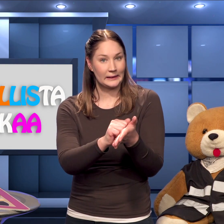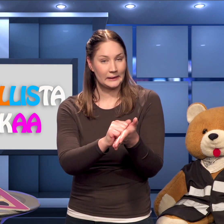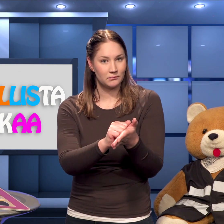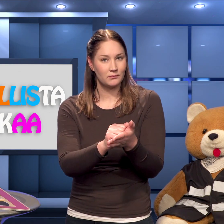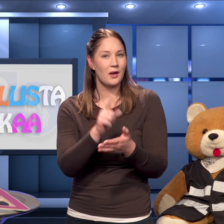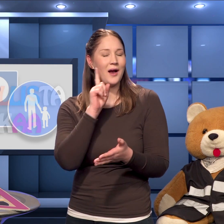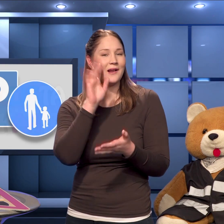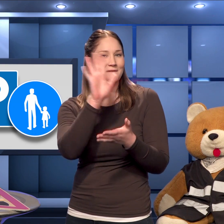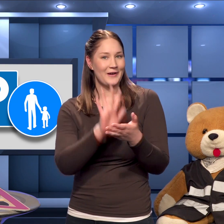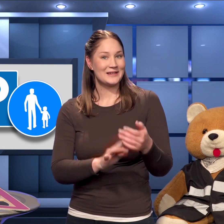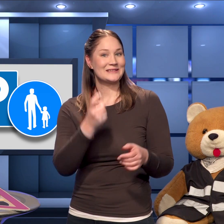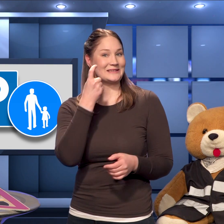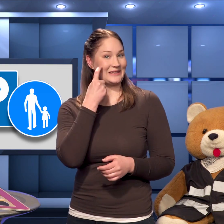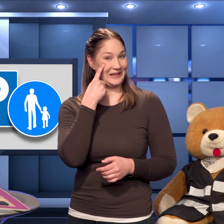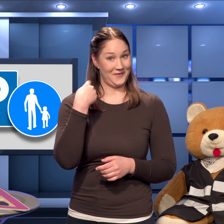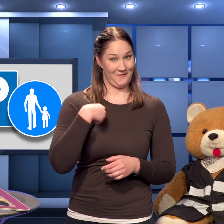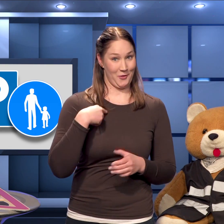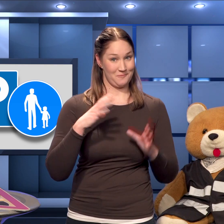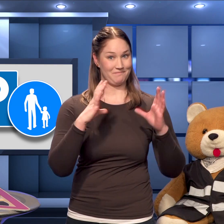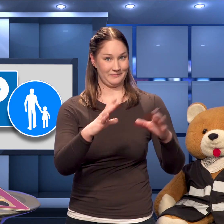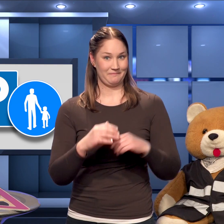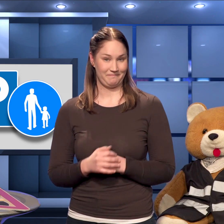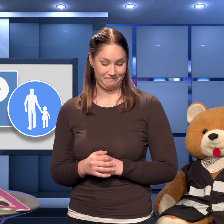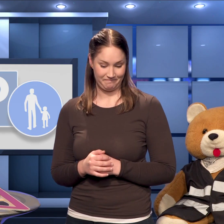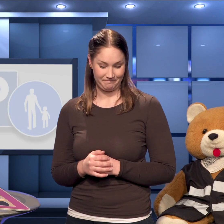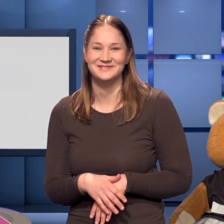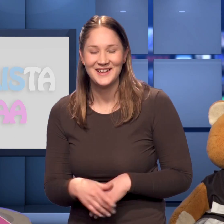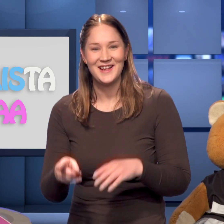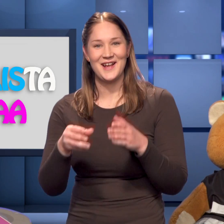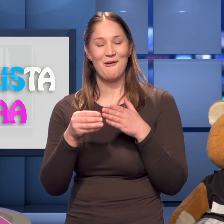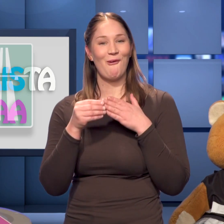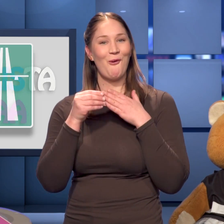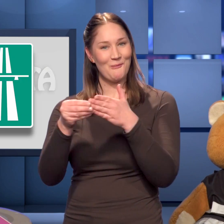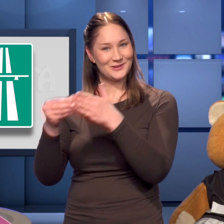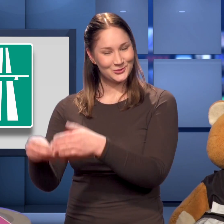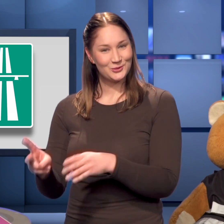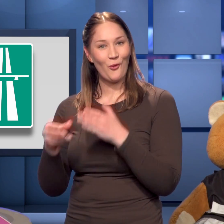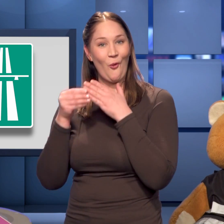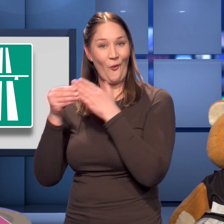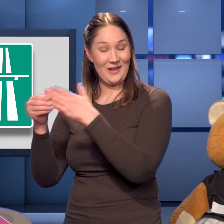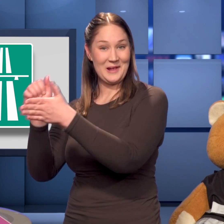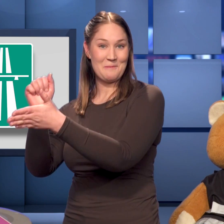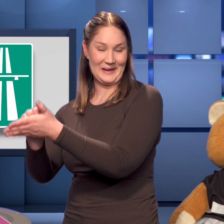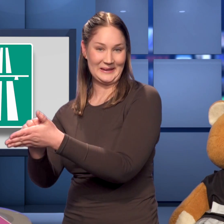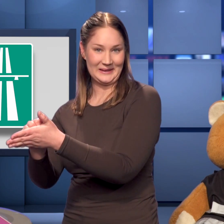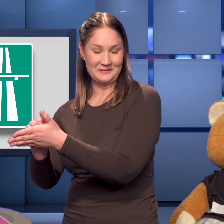Määräysmerkit ovat väriltään sinivalkoisia. Opastus ja ohjemerkkejä voi olla paljon